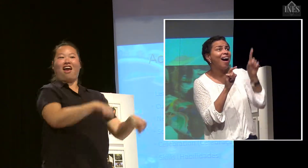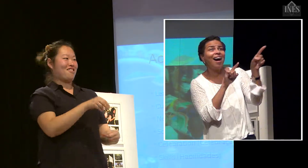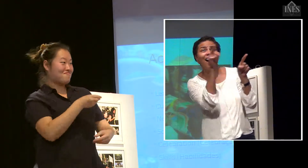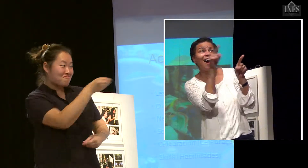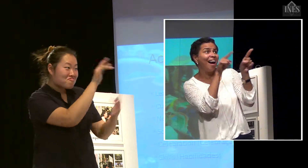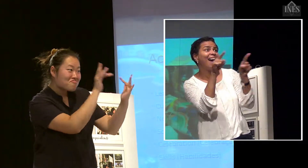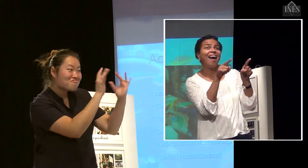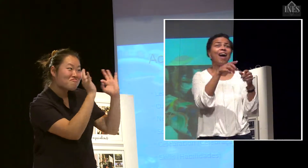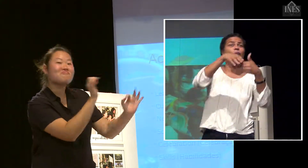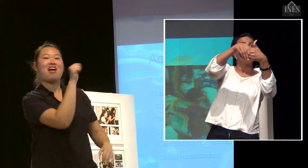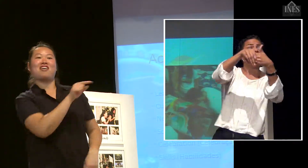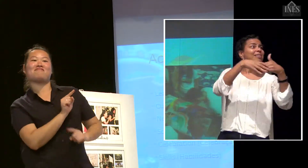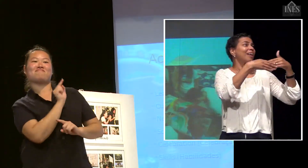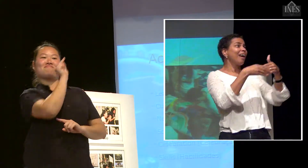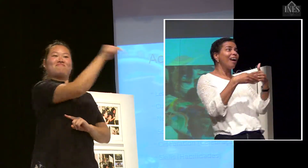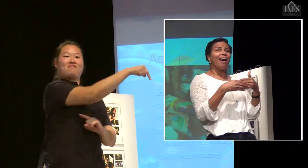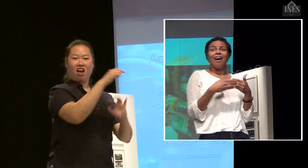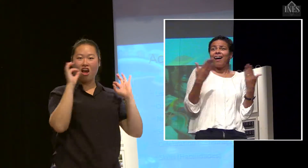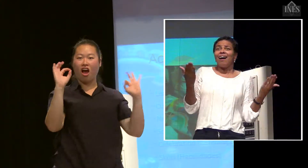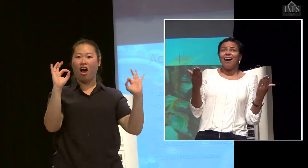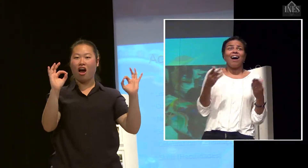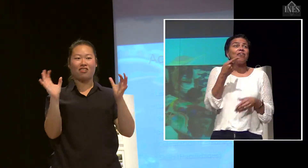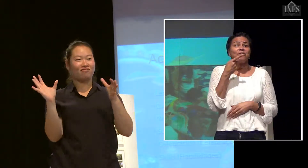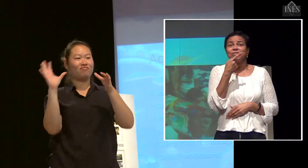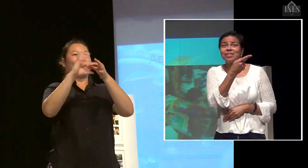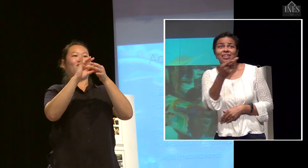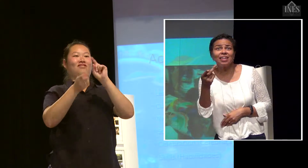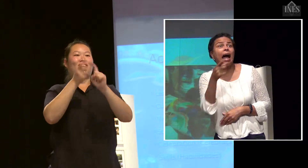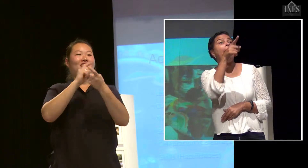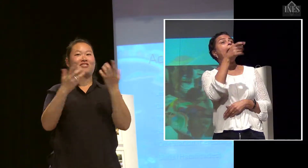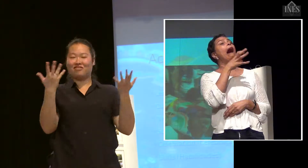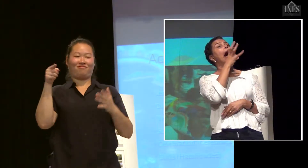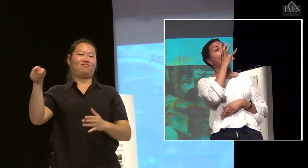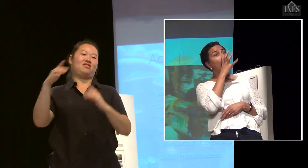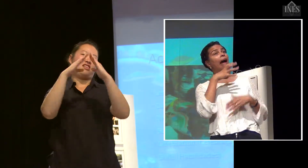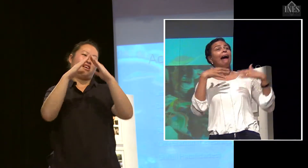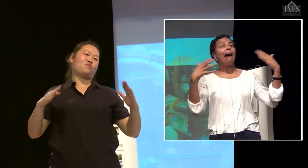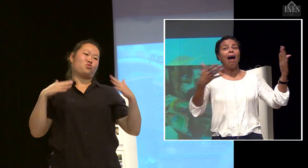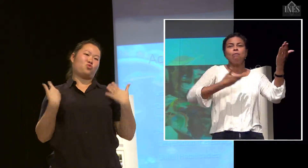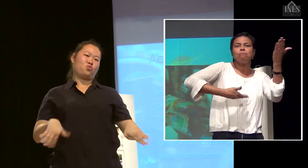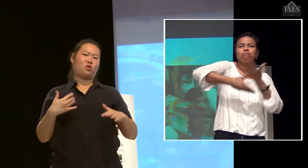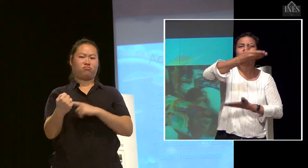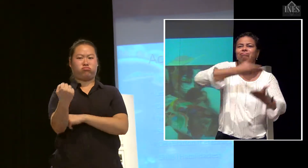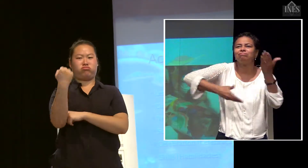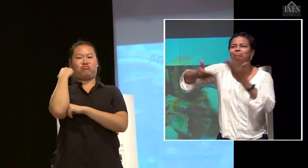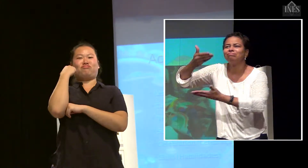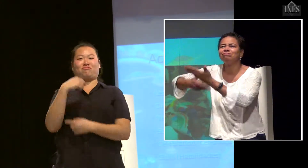depois, sem ter nada a ver com o acampamento, foram visitar o país do outro, e aí a gente acaba fazendo uma rede de contato muito grande que nasce no